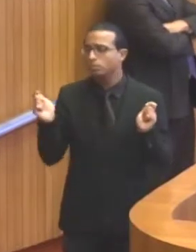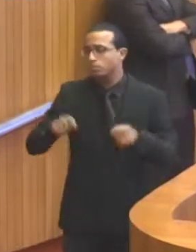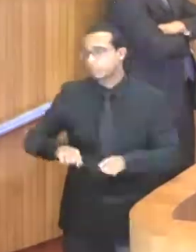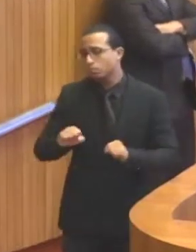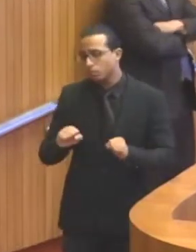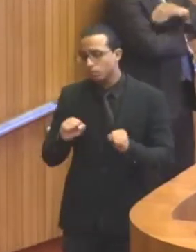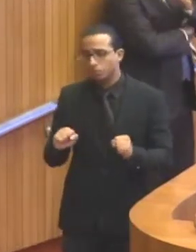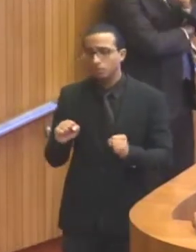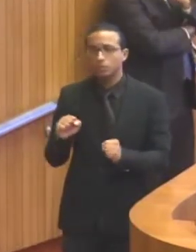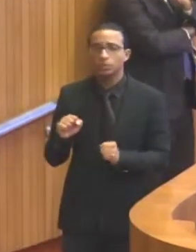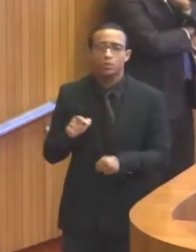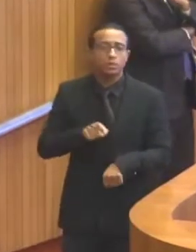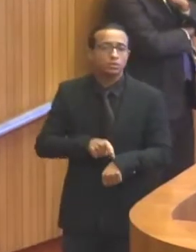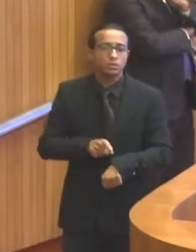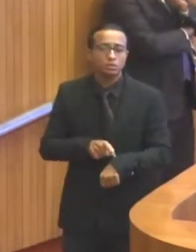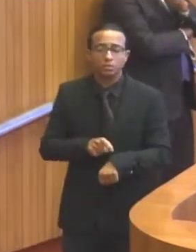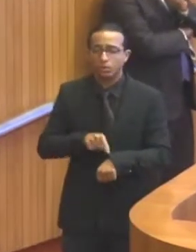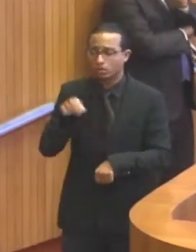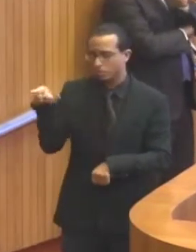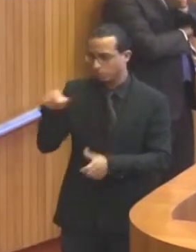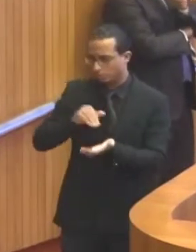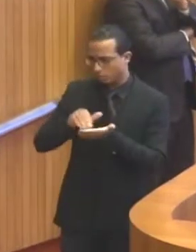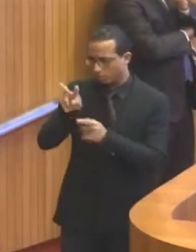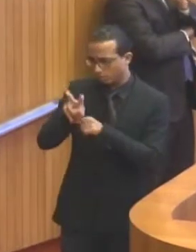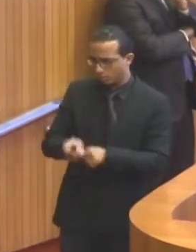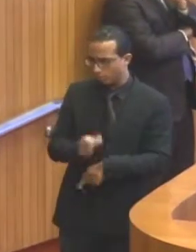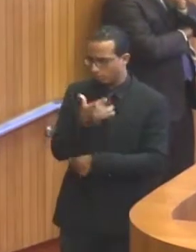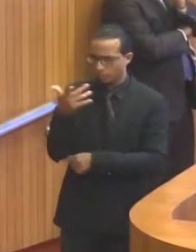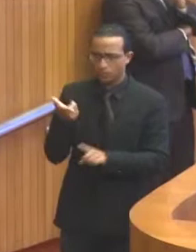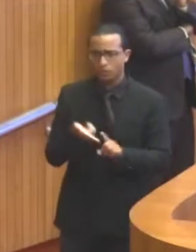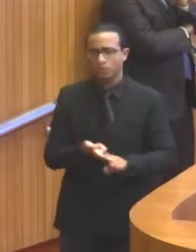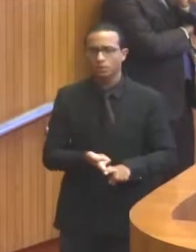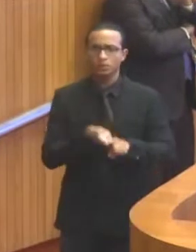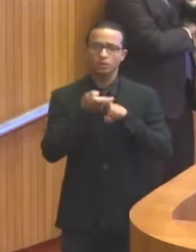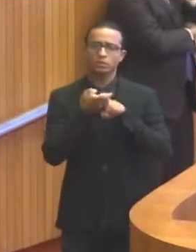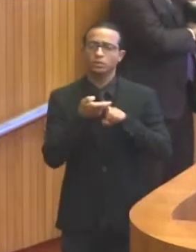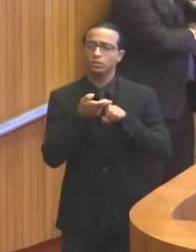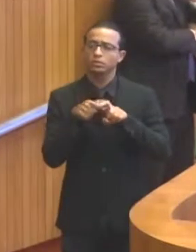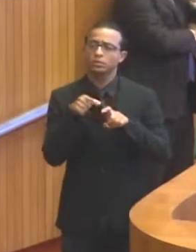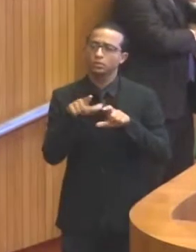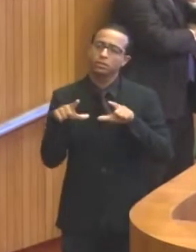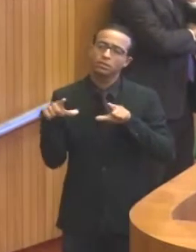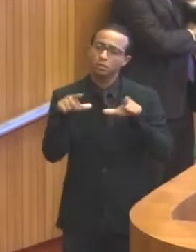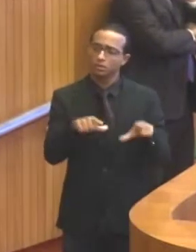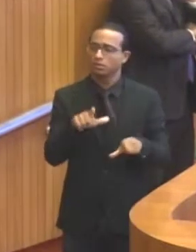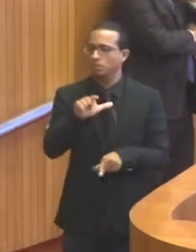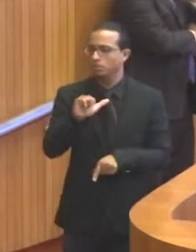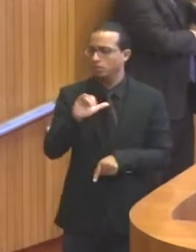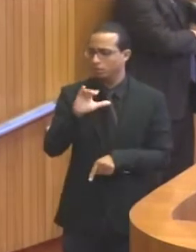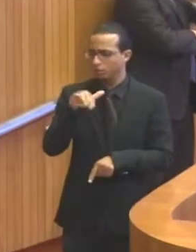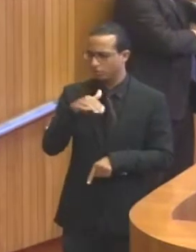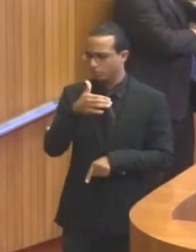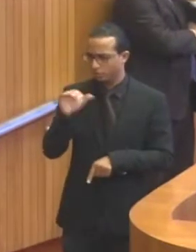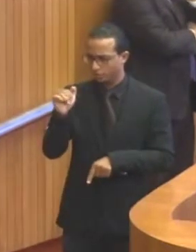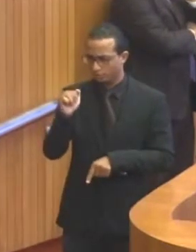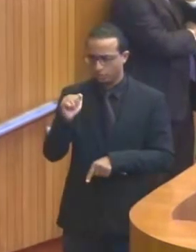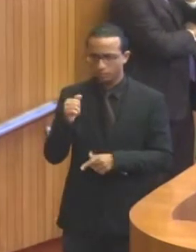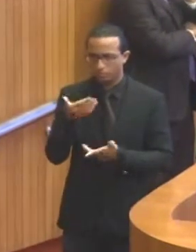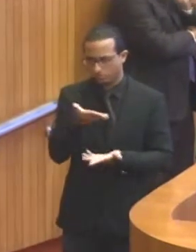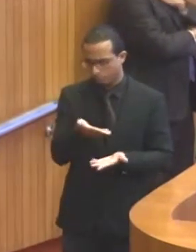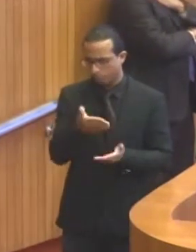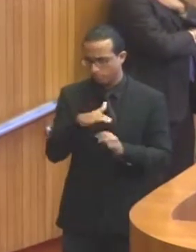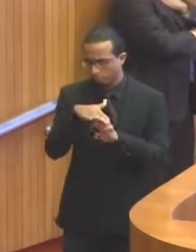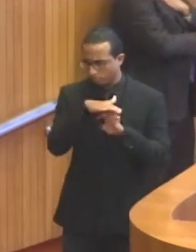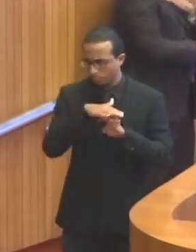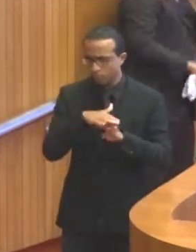acima, de imediato, suspender também a licença estadual concedida à mesma empresa. Também na audiência foi